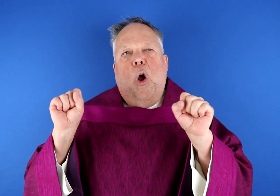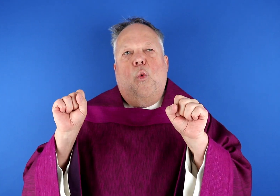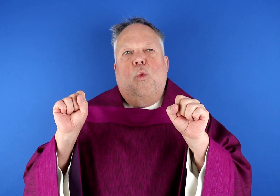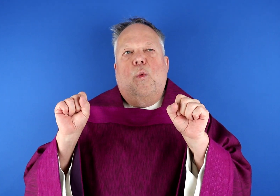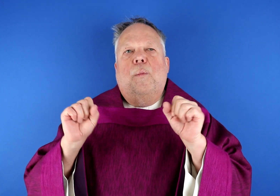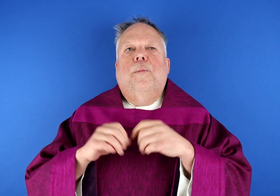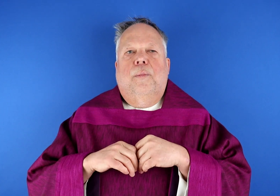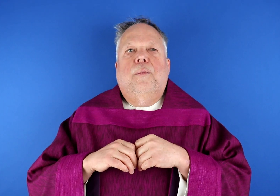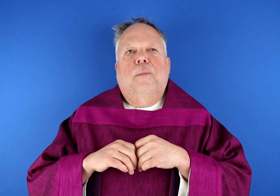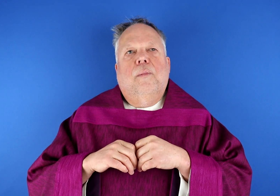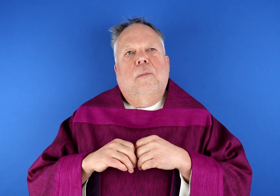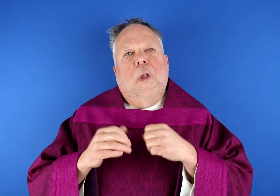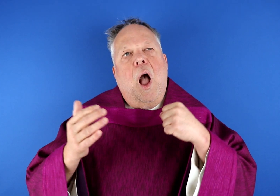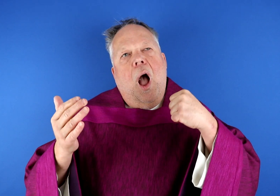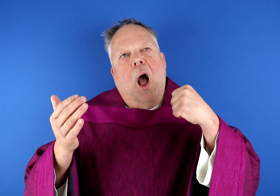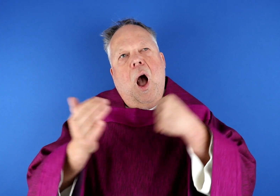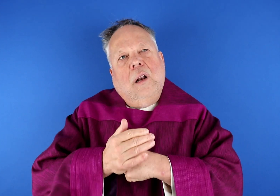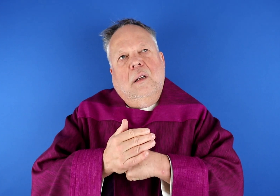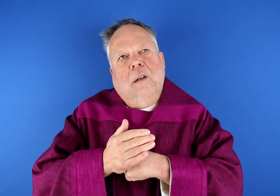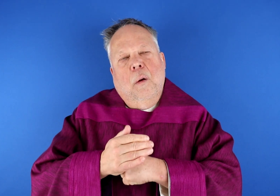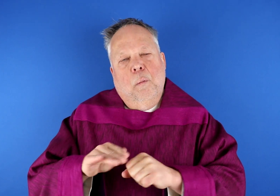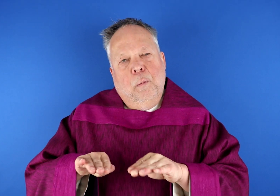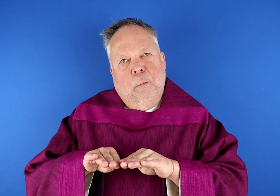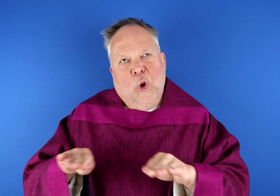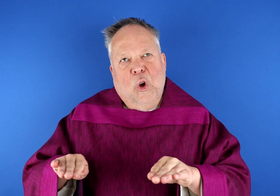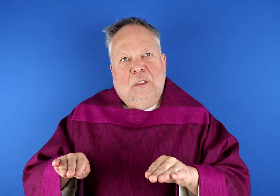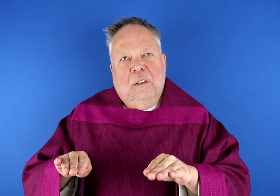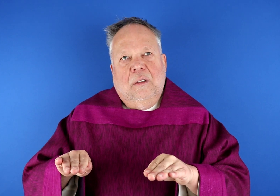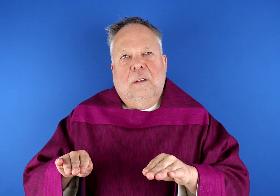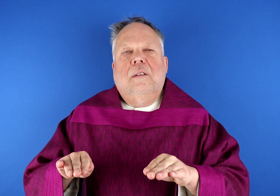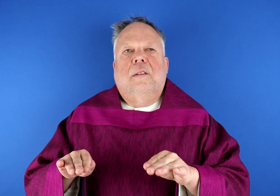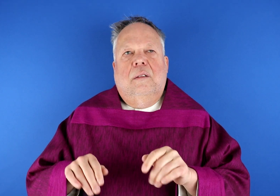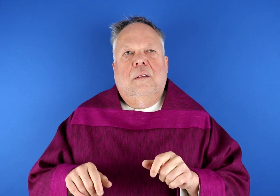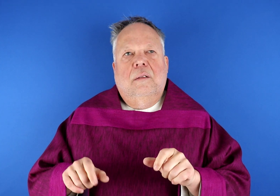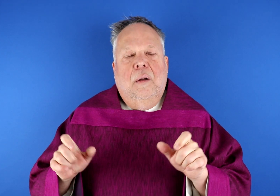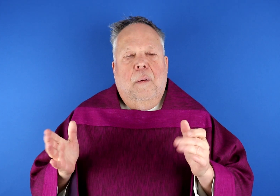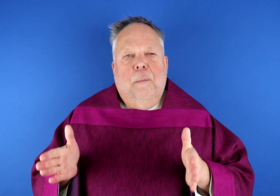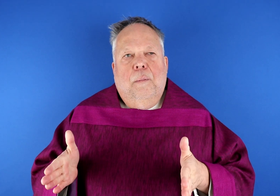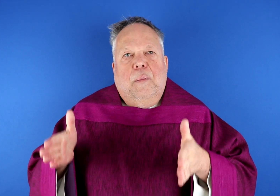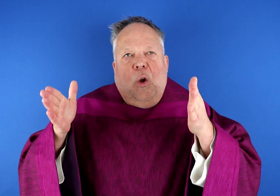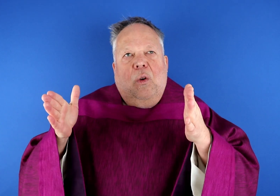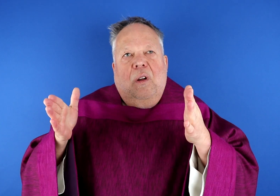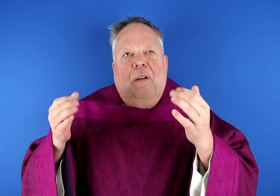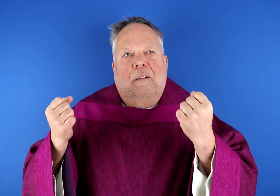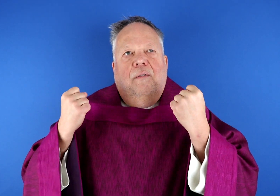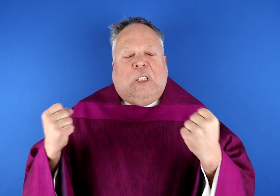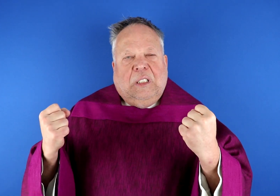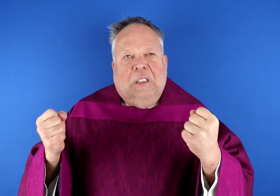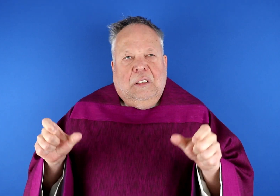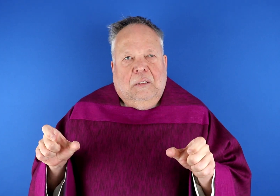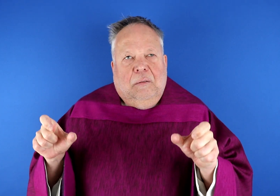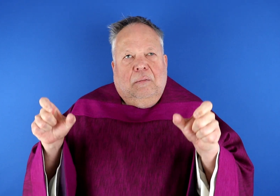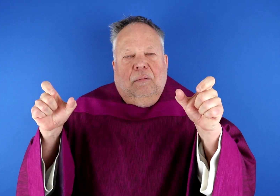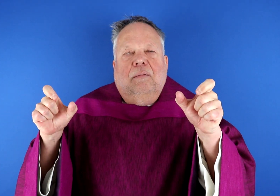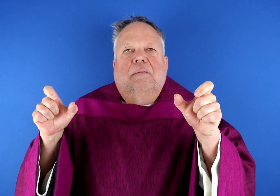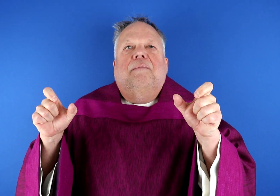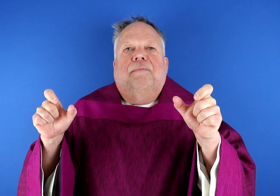Nehmen wir als Beispiel einen Hausbau. Dort gibt es einen harten Boden, ein Fundament.